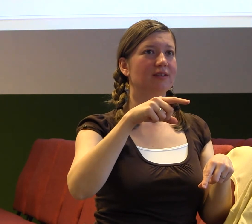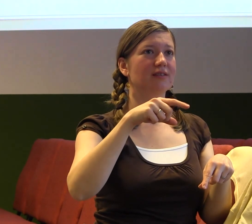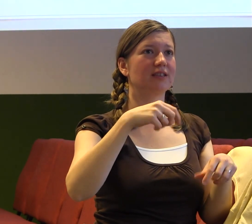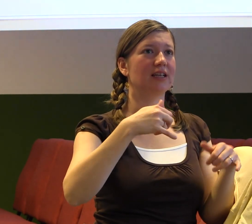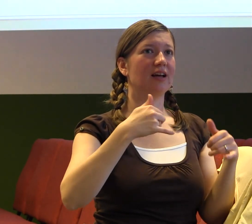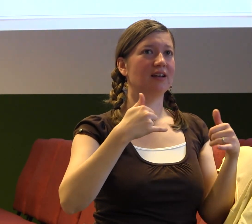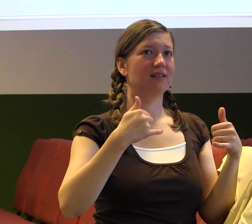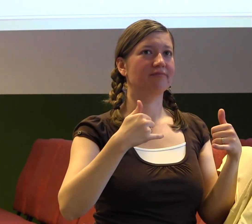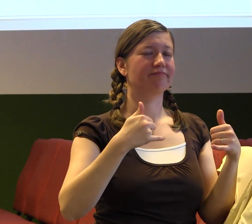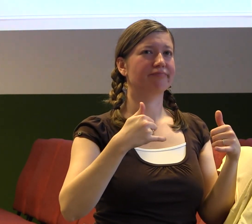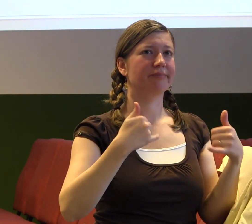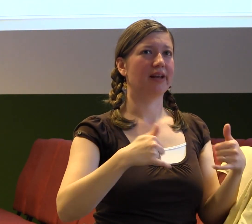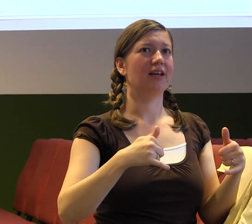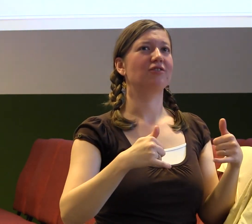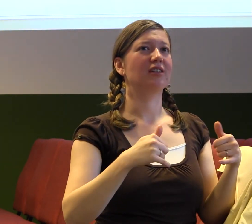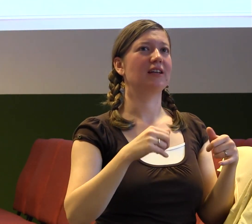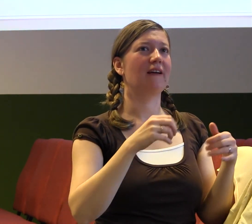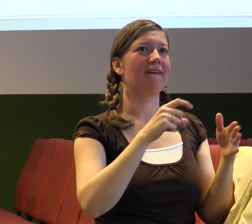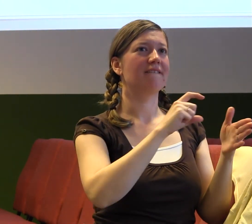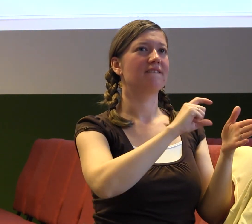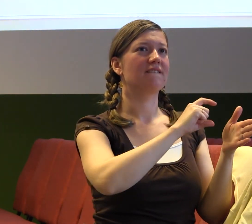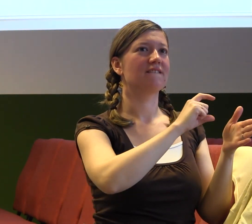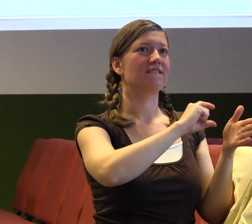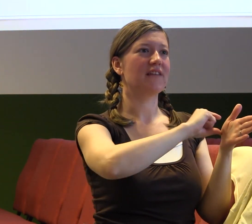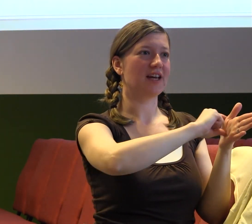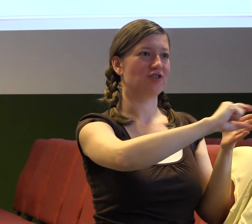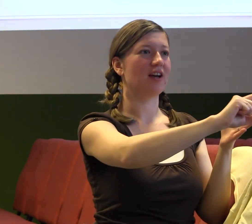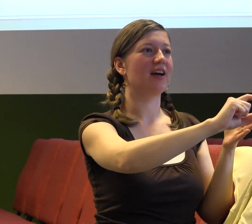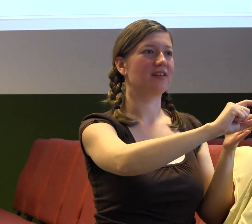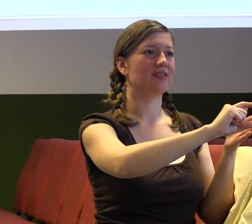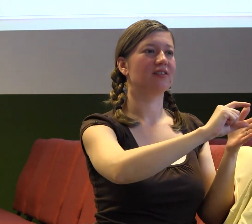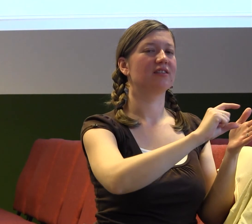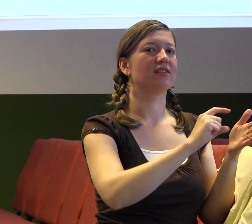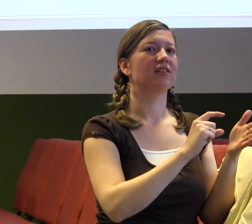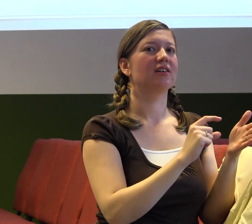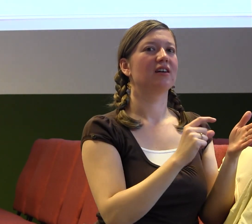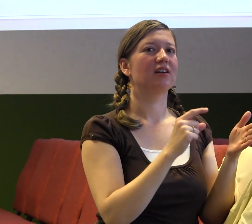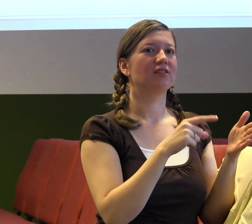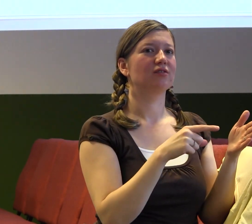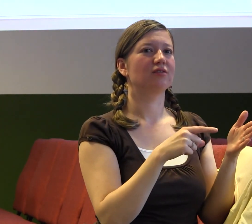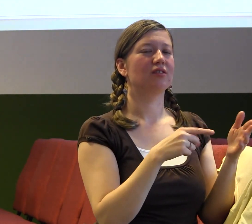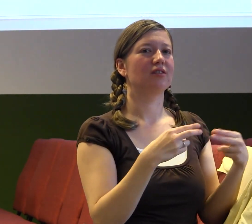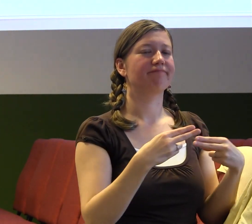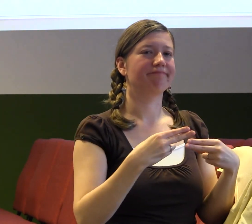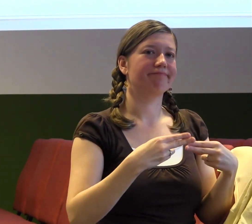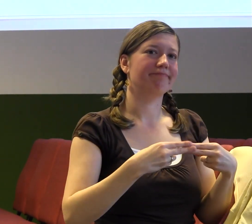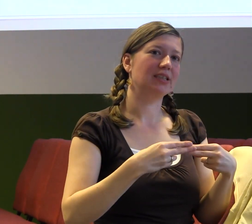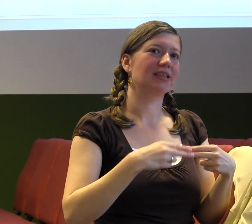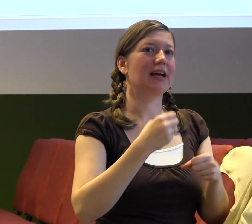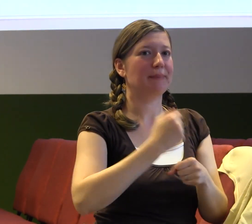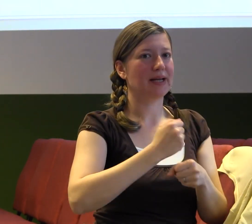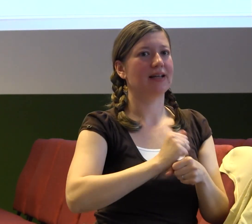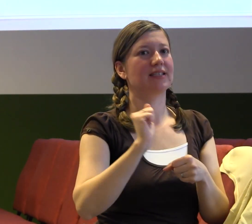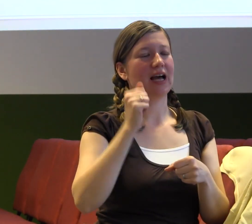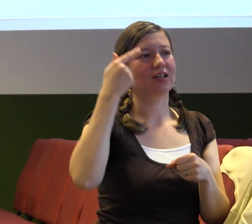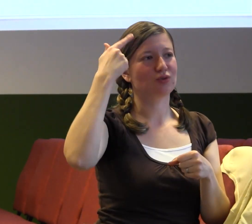to pročíst, co Bible na to říká, ohledně práce, ohledně studia, tak může si to klidně vzít, dách si to třeba doma na ledničku nebo si to dát do